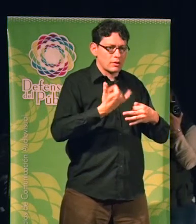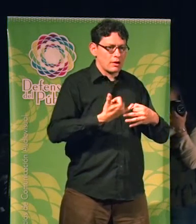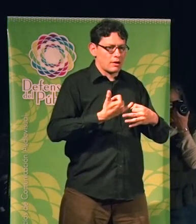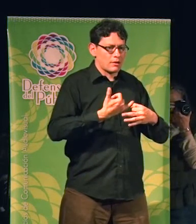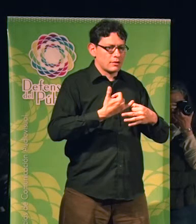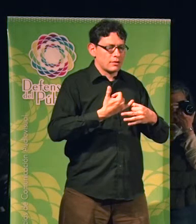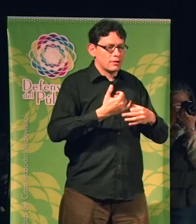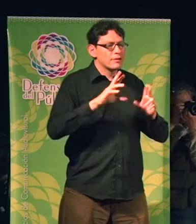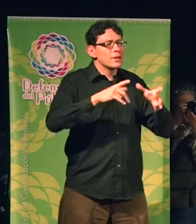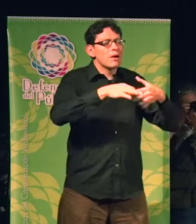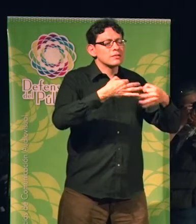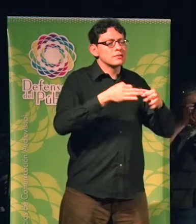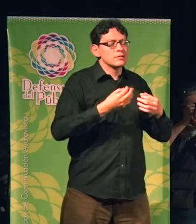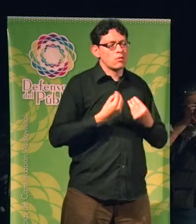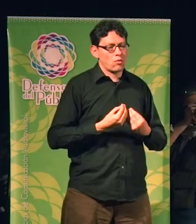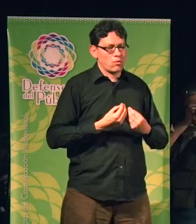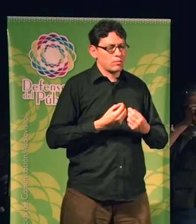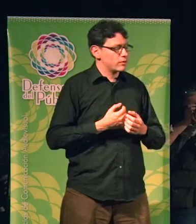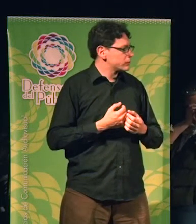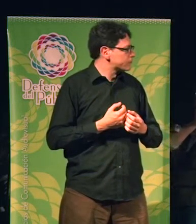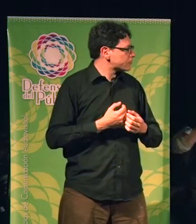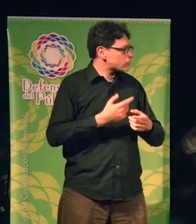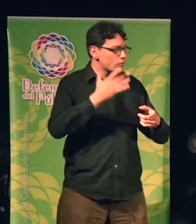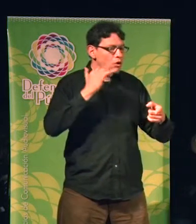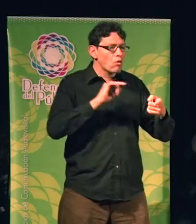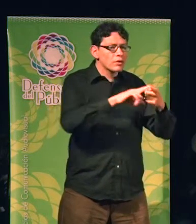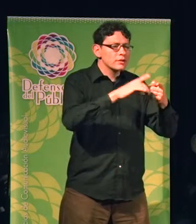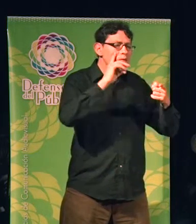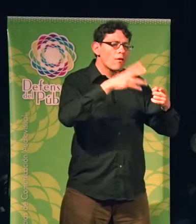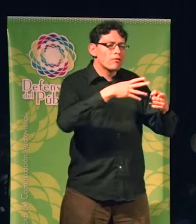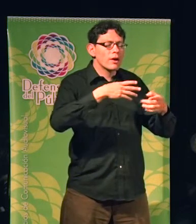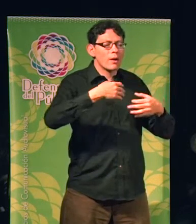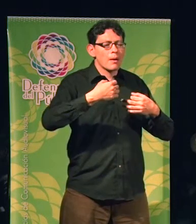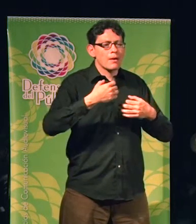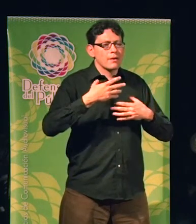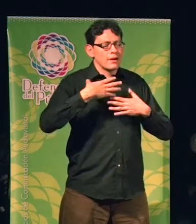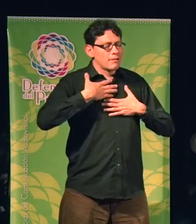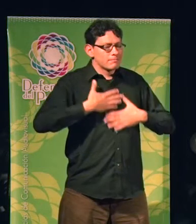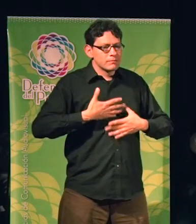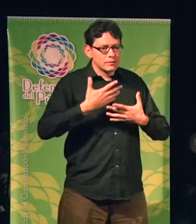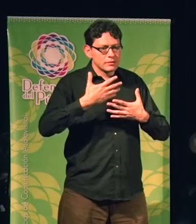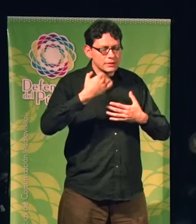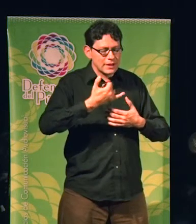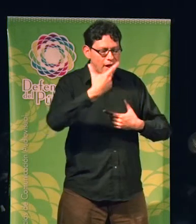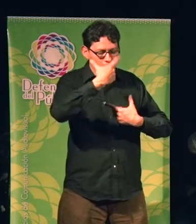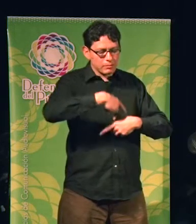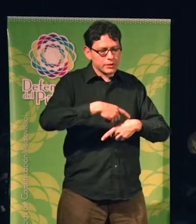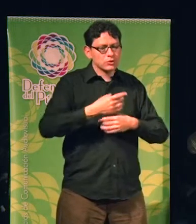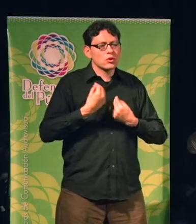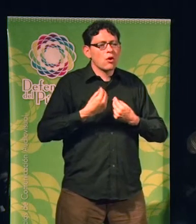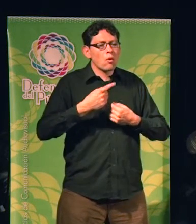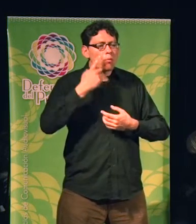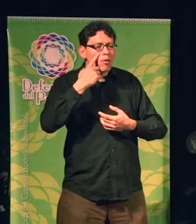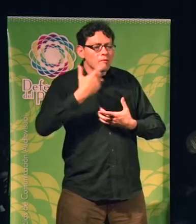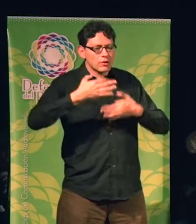La ciencia tiene como objetivo, creo yo, mejorar la calidad de vida de las personas. Yo